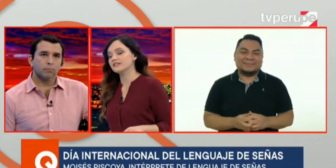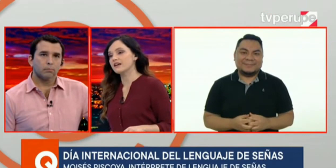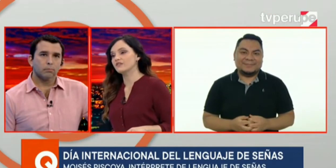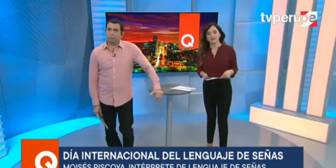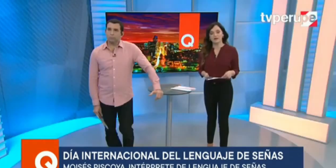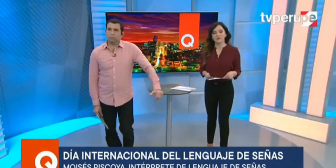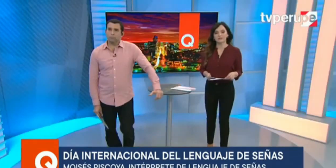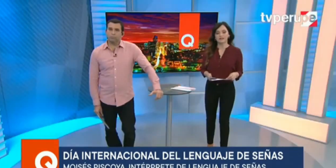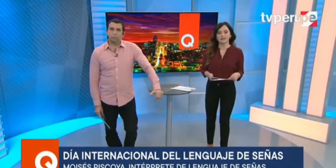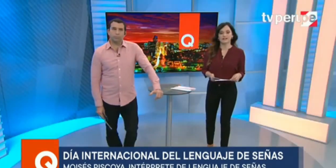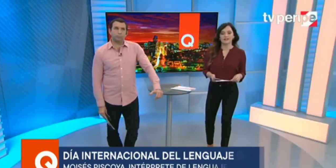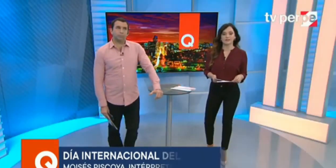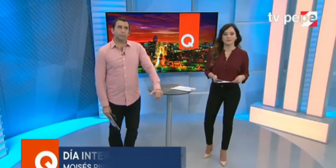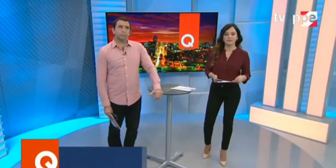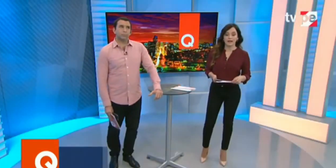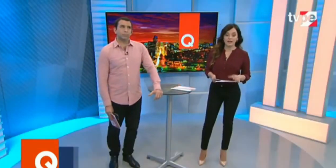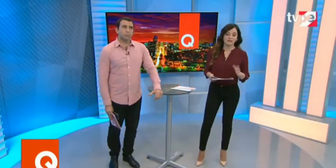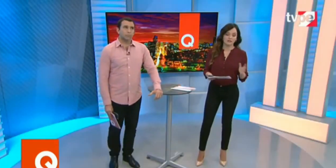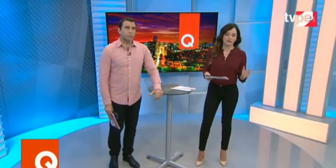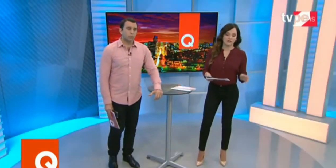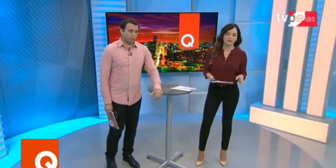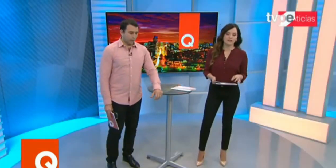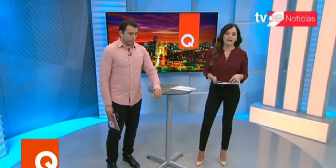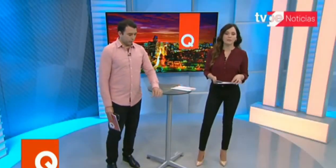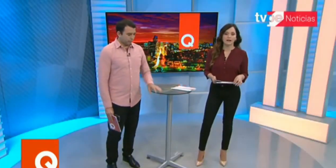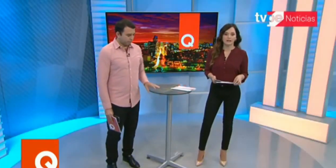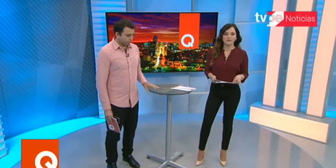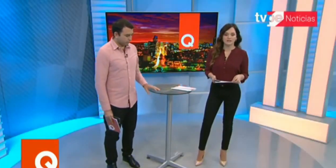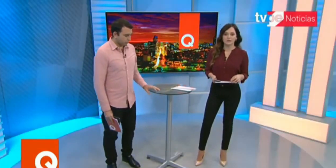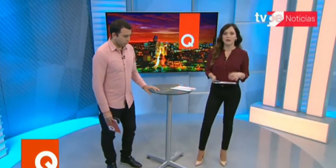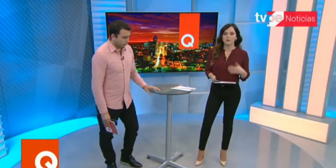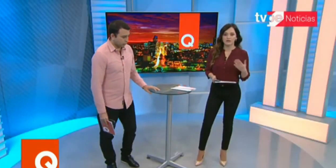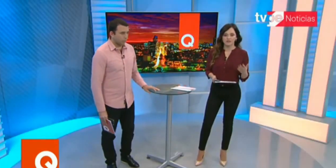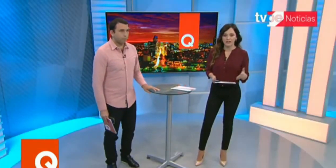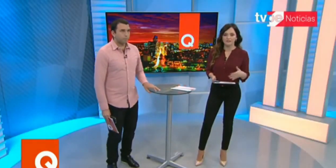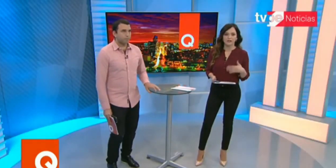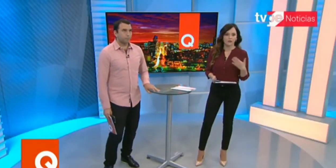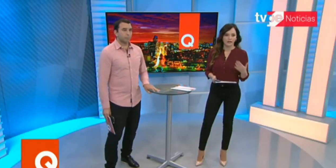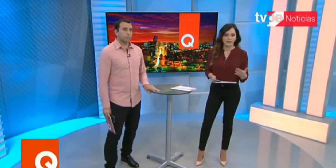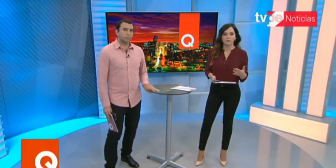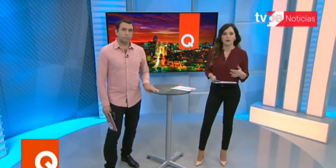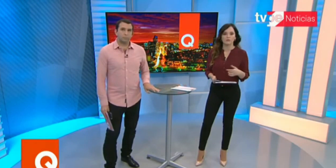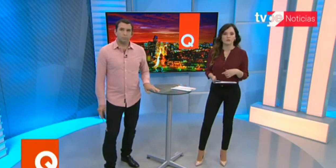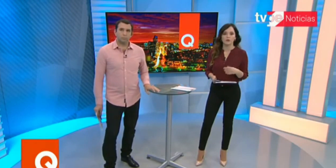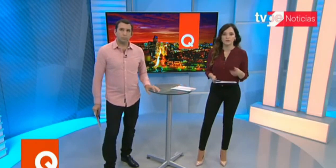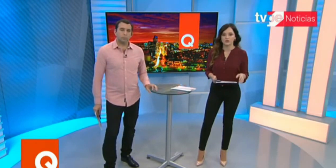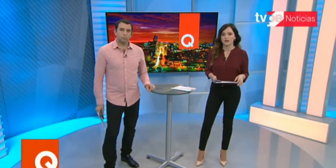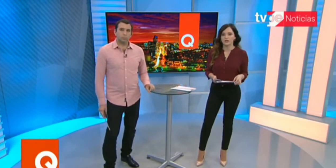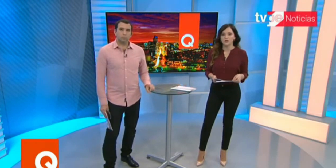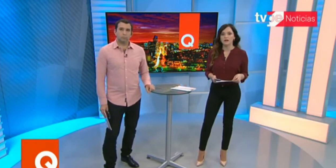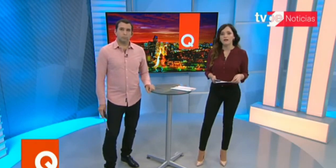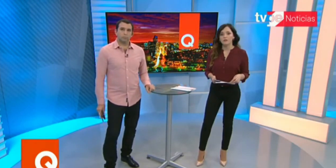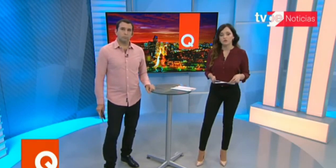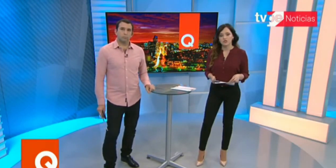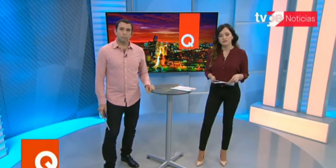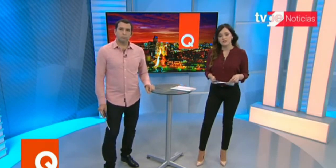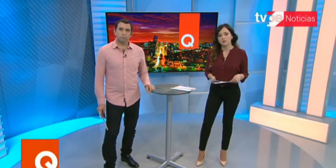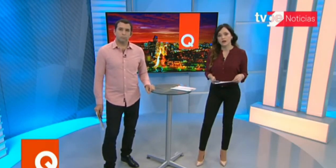seas efectivamente, eres efectivamente la parte visible, un referente, un ejemplo. Además, una persona que ayuda muchísimo a la